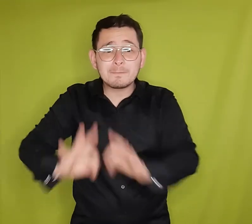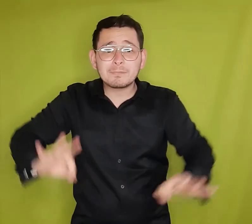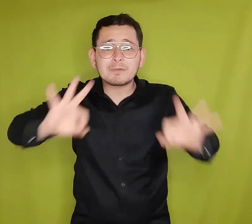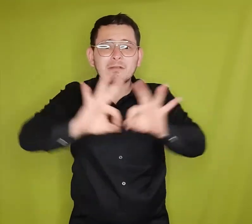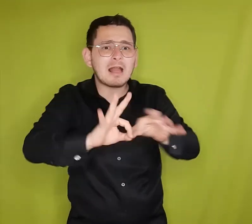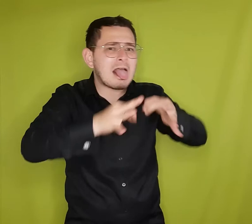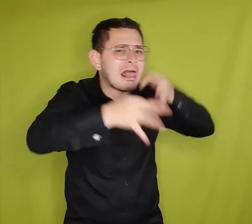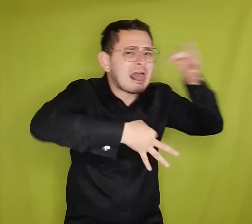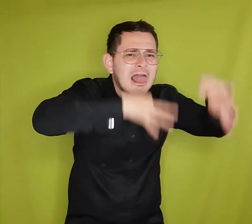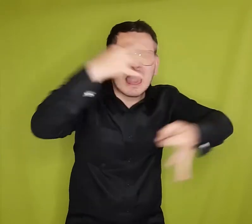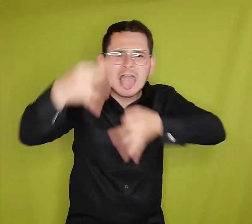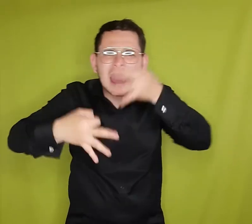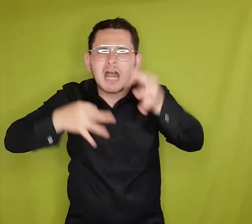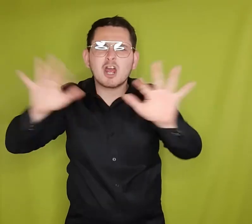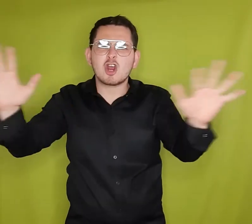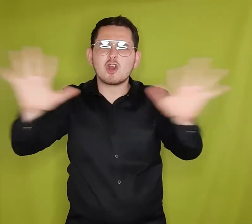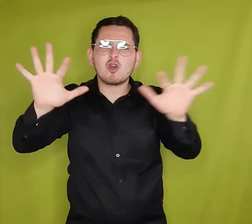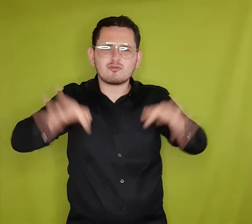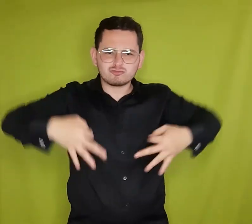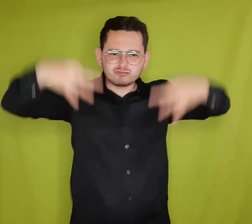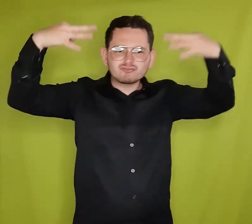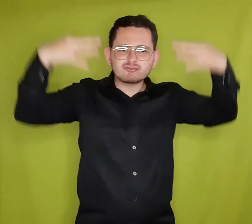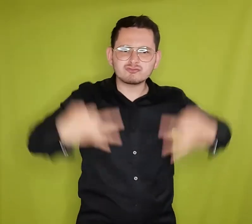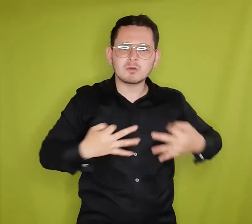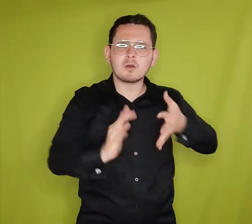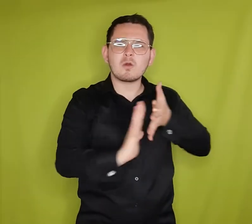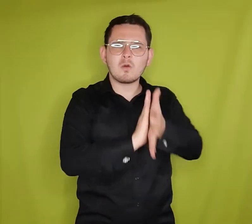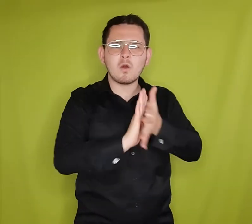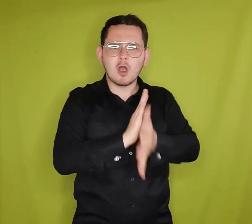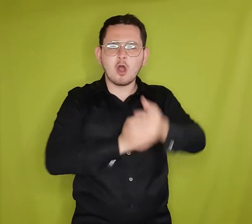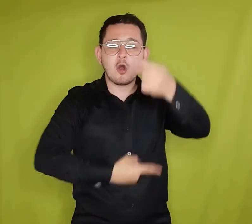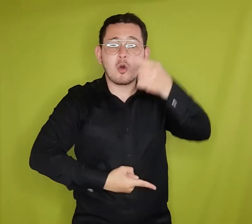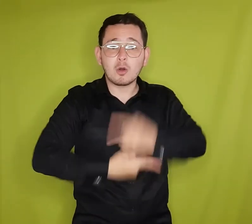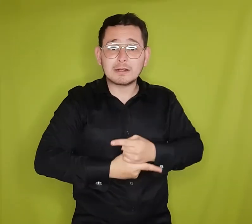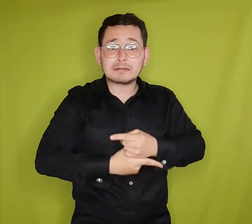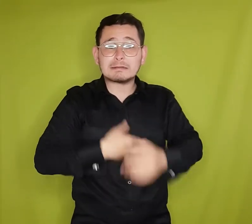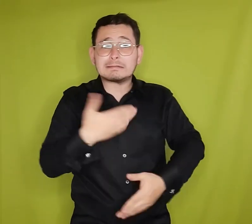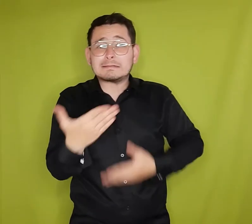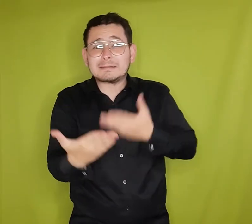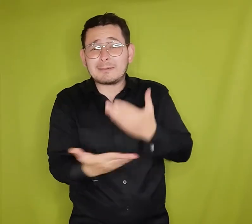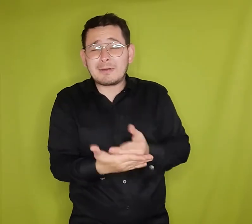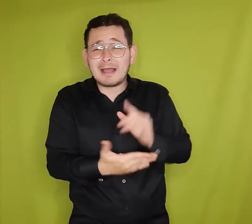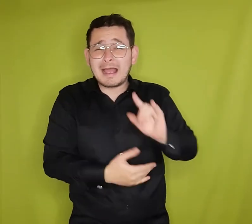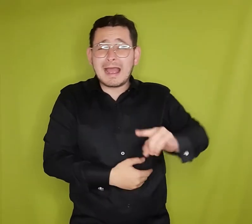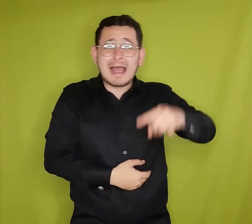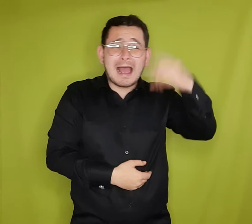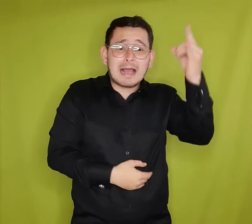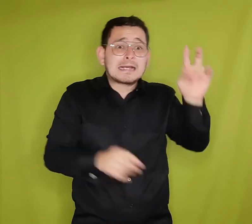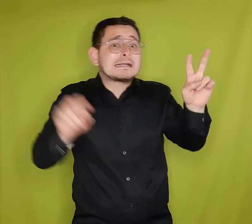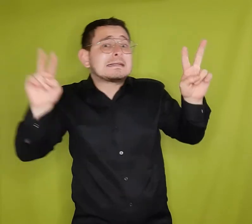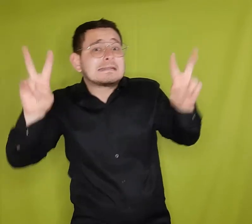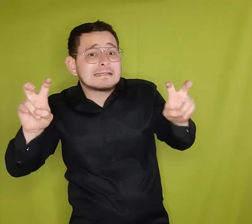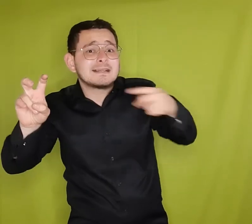para la información sobre el caso y de esta manera evitar algún tipo de especulación que genere